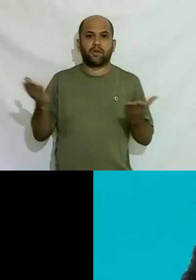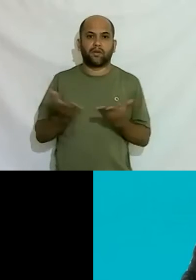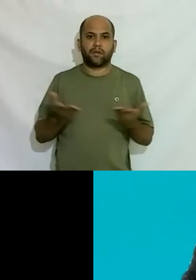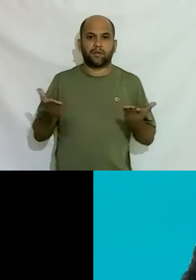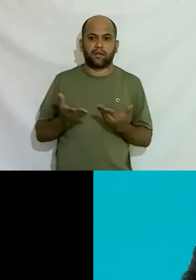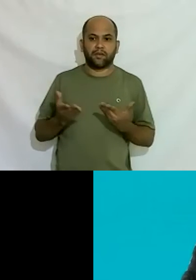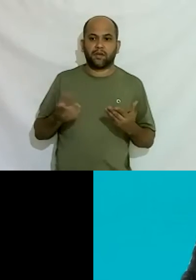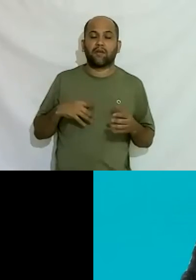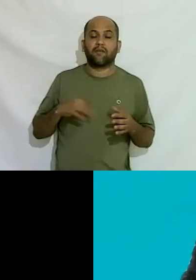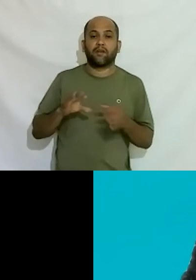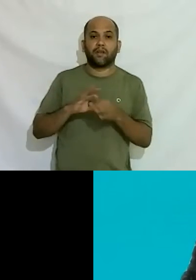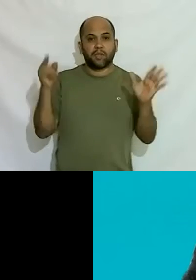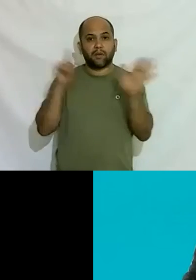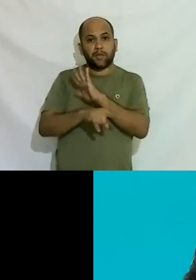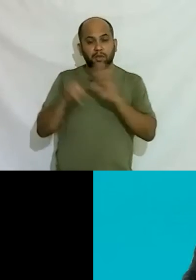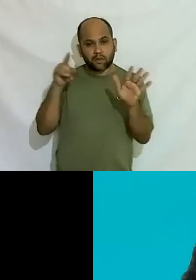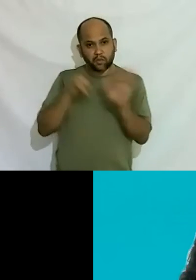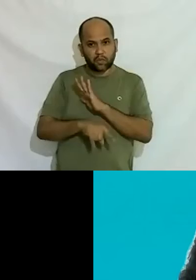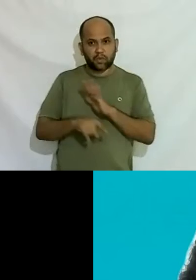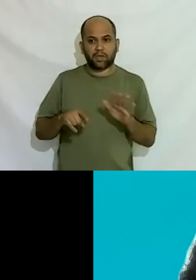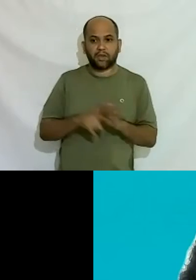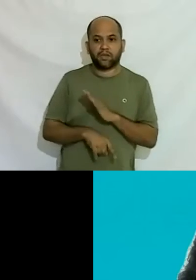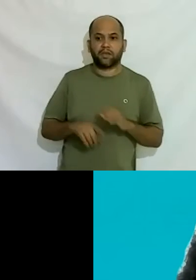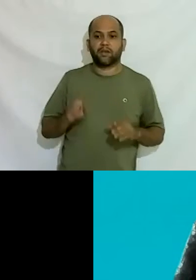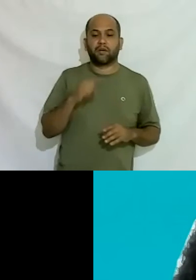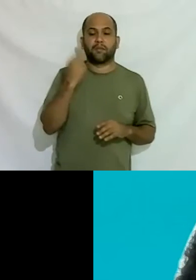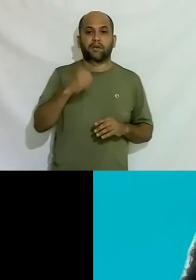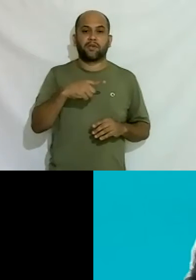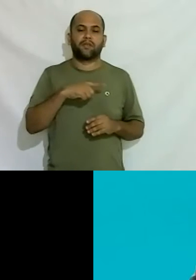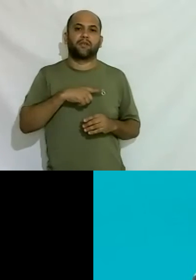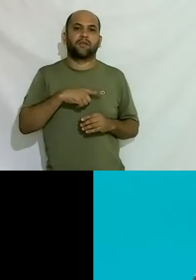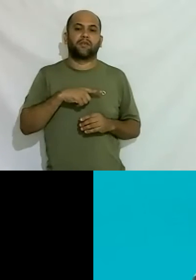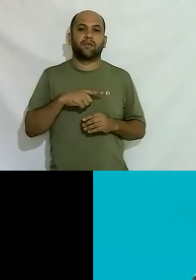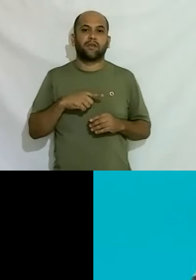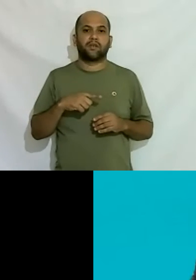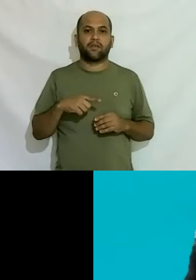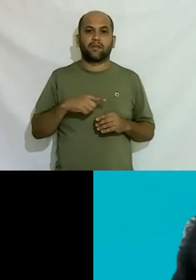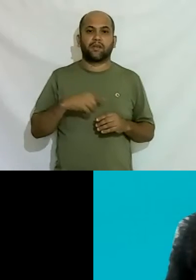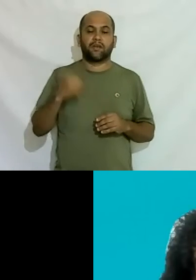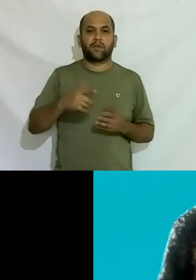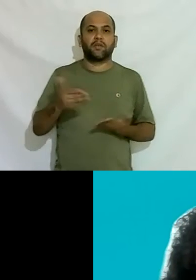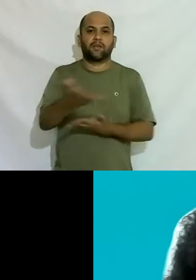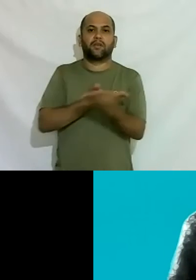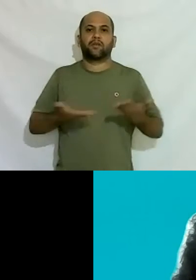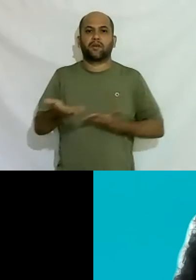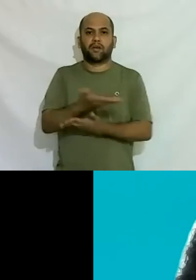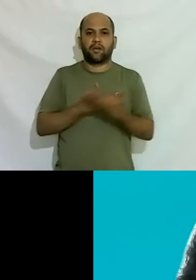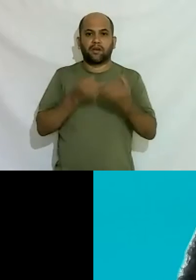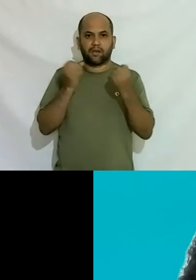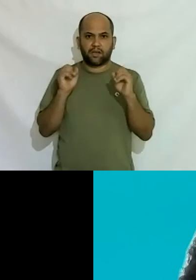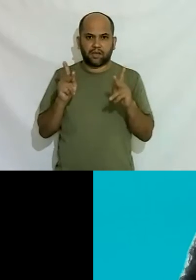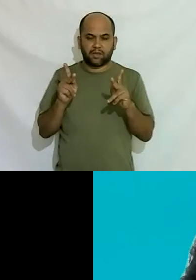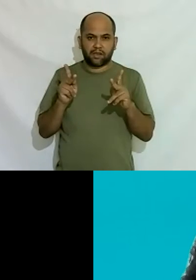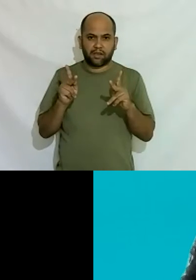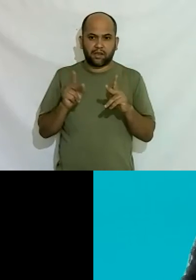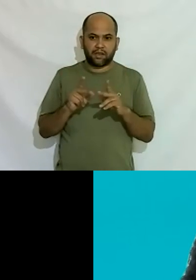abrir para perguntas né a gente vai abrir para perguntas para a gente ter ter um pouco mais de troca aí tá bom e